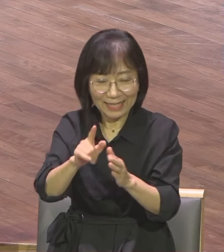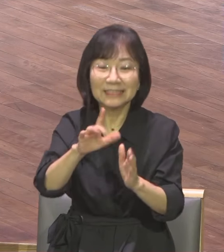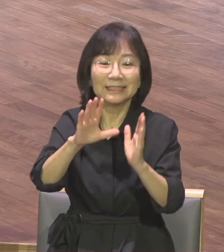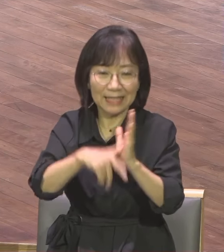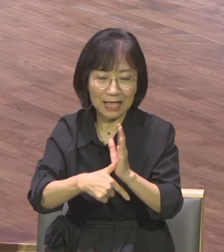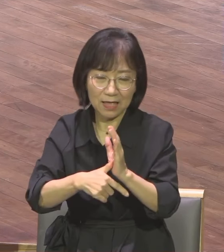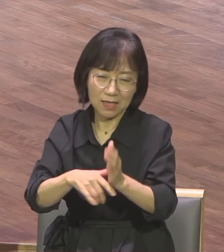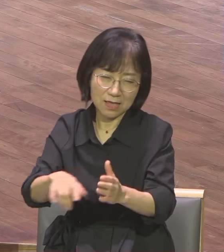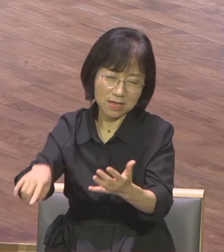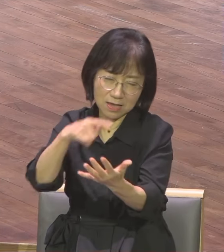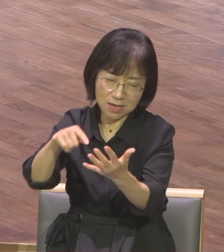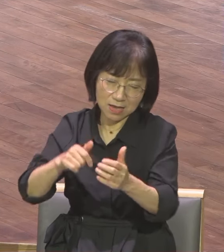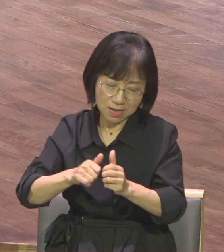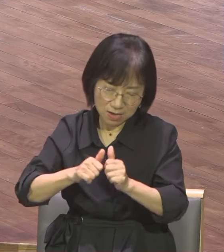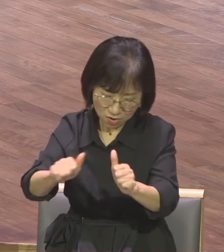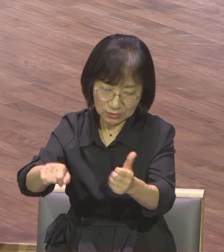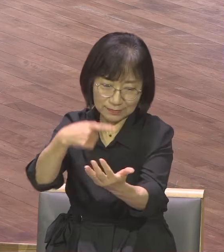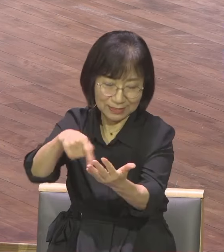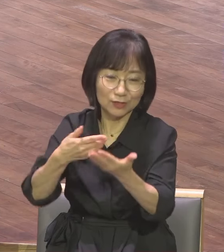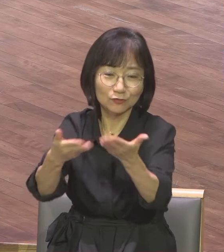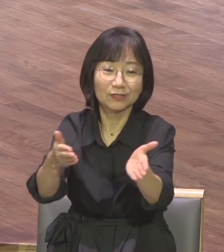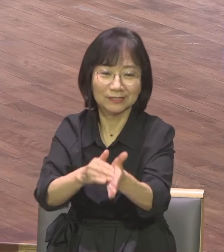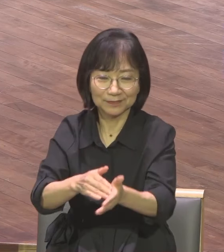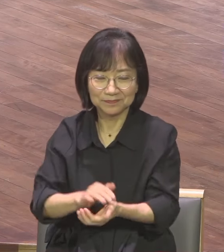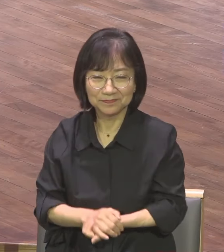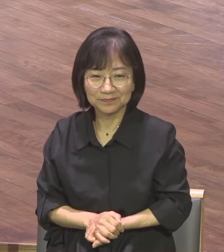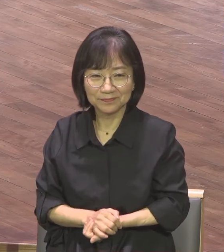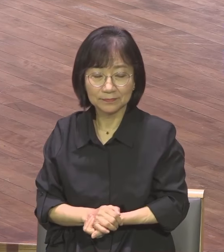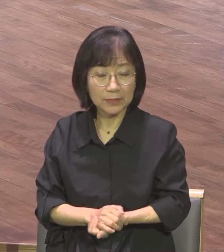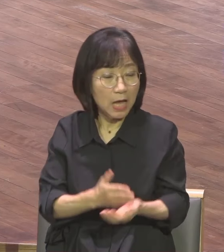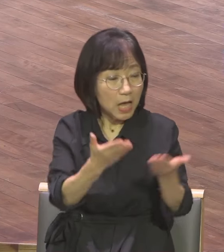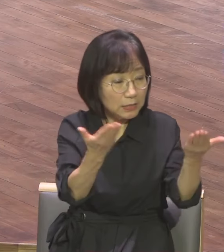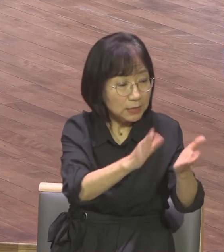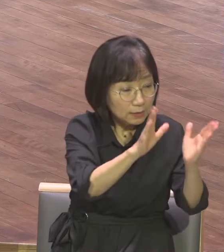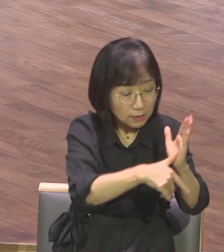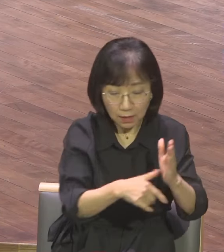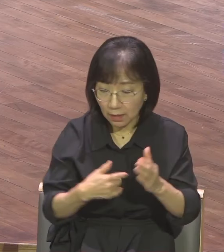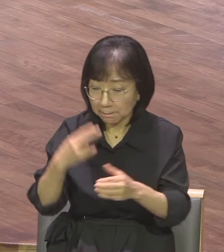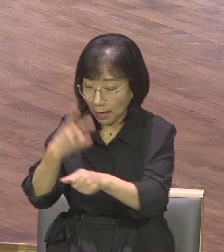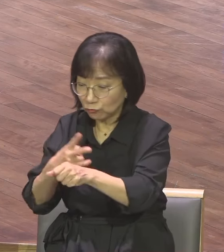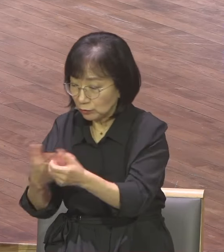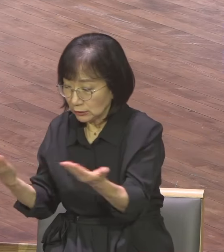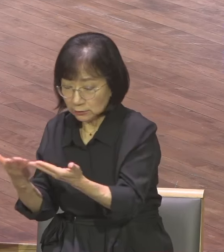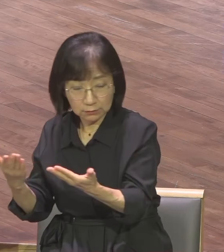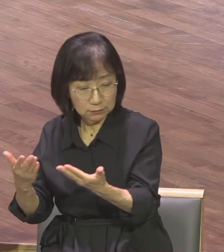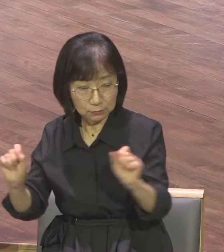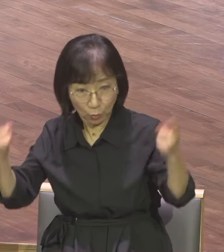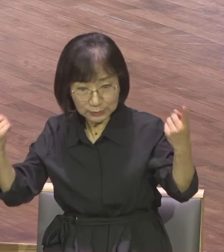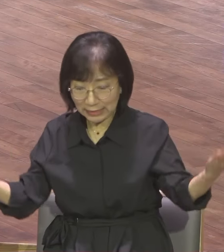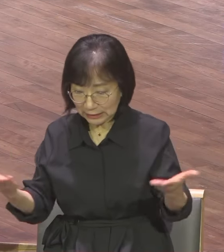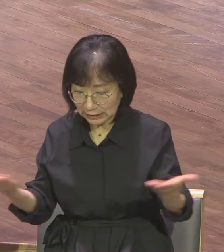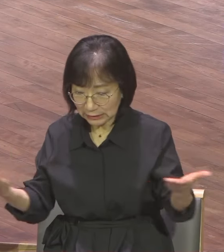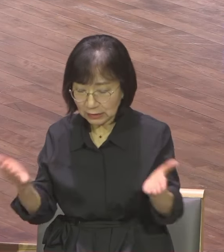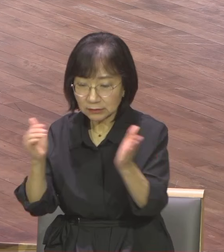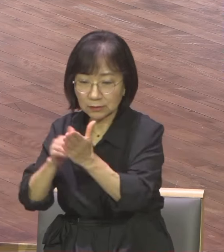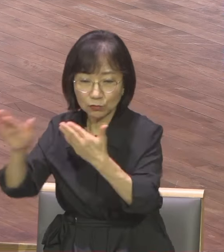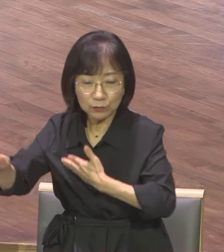사람들이 쉬고 낮잠 자는 그 오후 시간에 집중적으로 두란노서원에서 구속사 중심으로